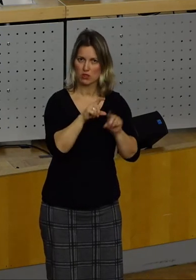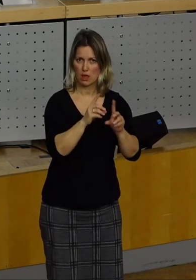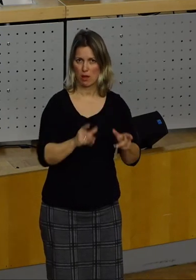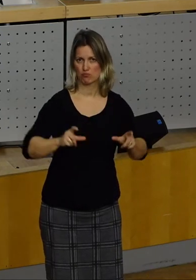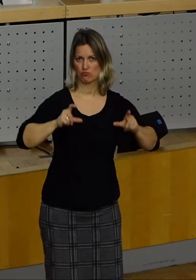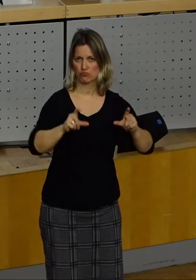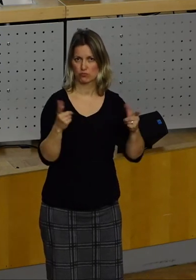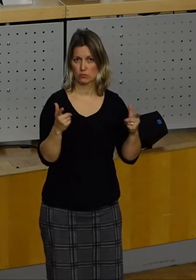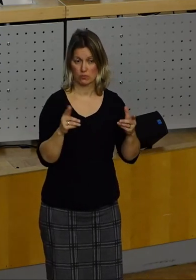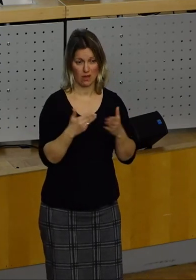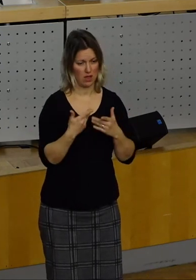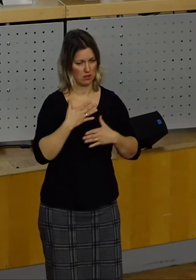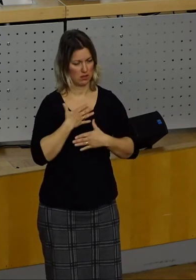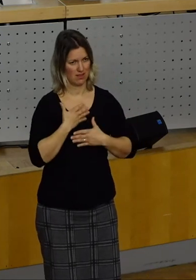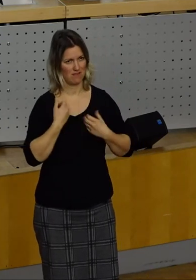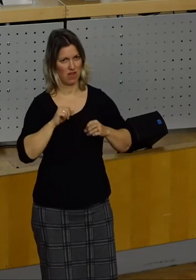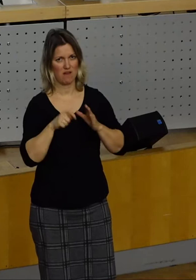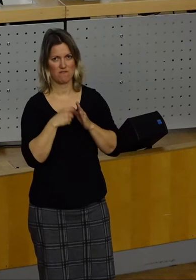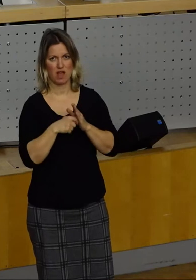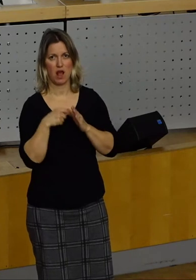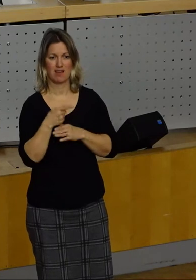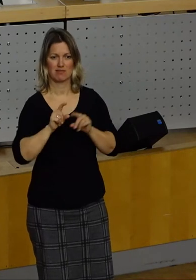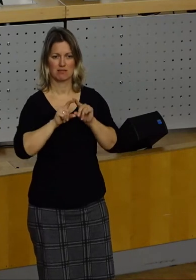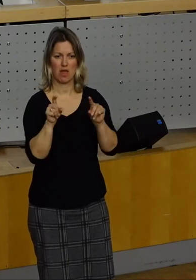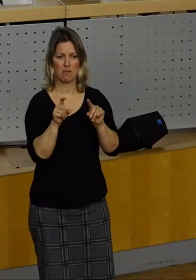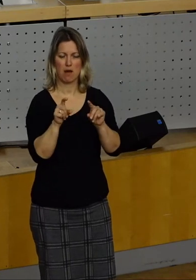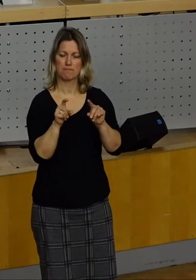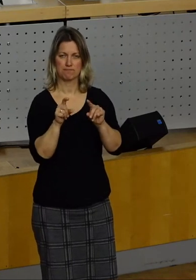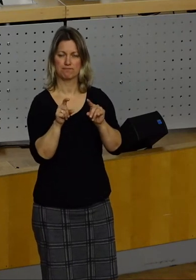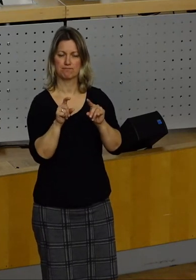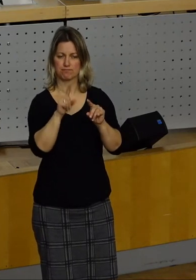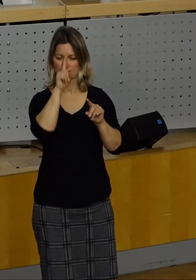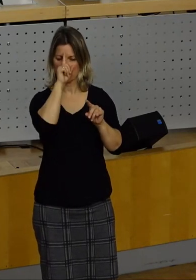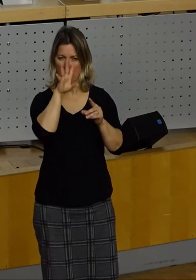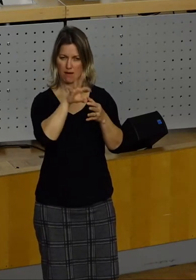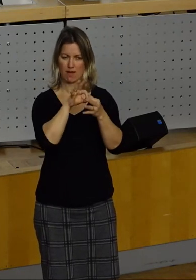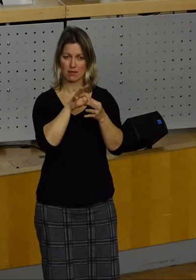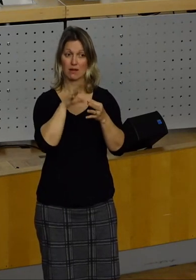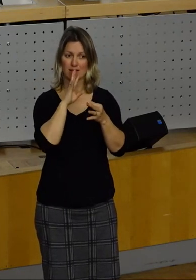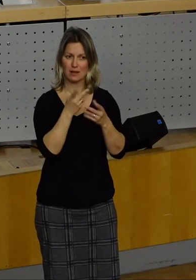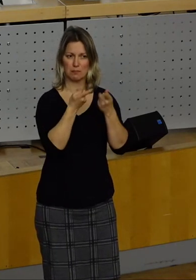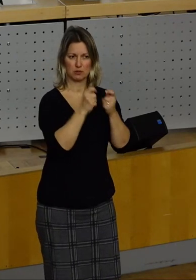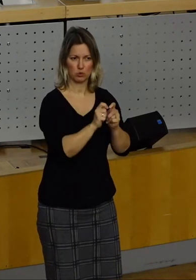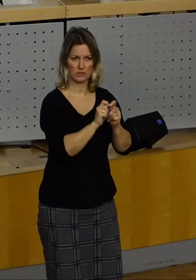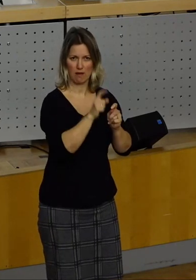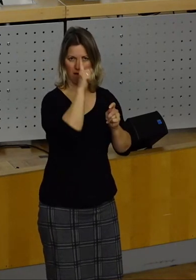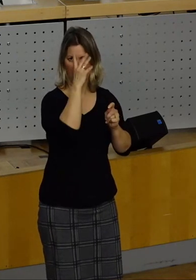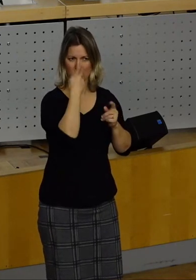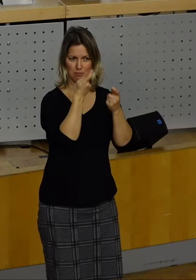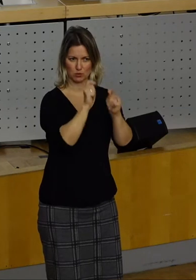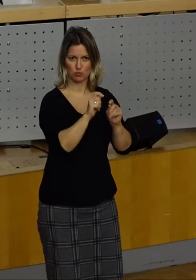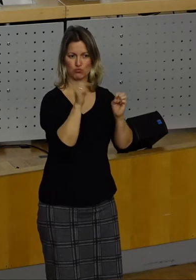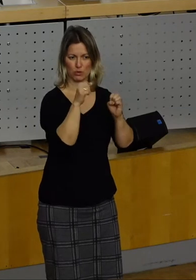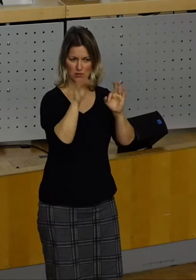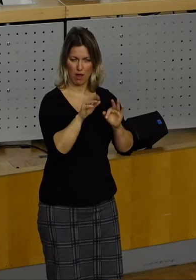als Freie Wähler besetzt dieses Thema vor allen Dingen die Umsetzung von Beschlüssen des Rates. Wir 70